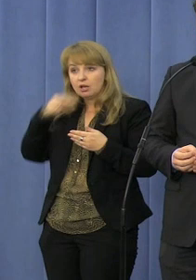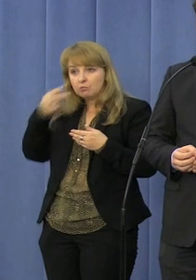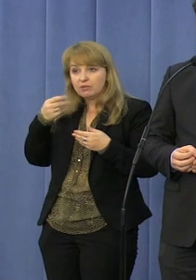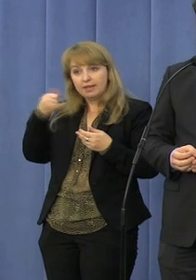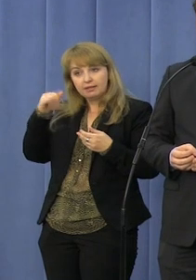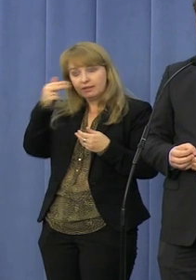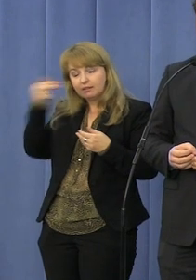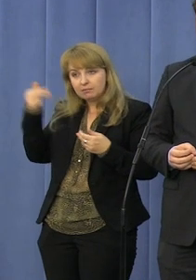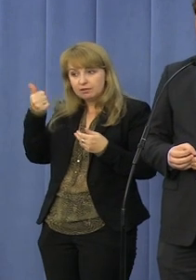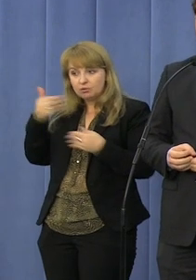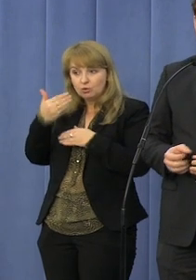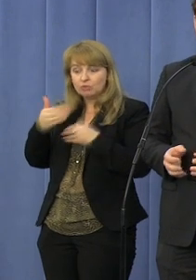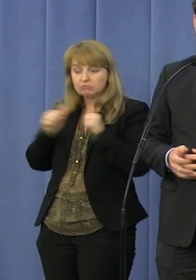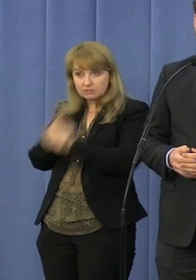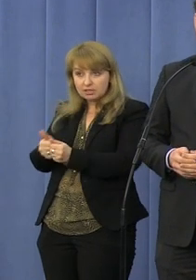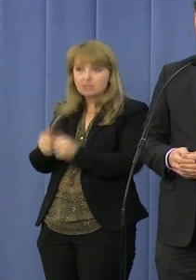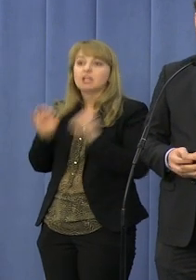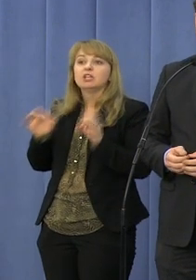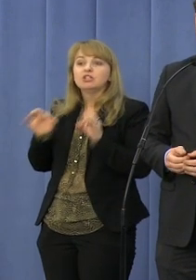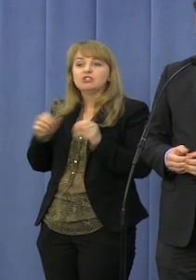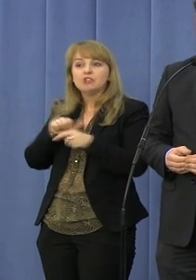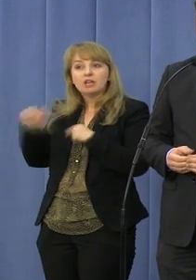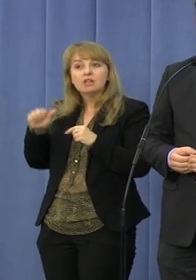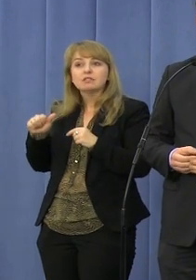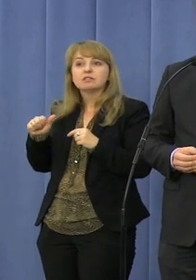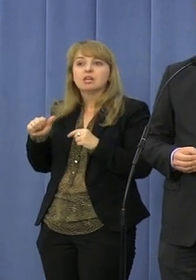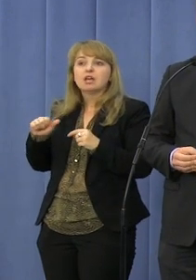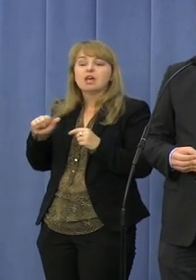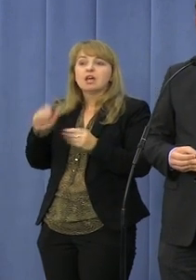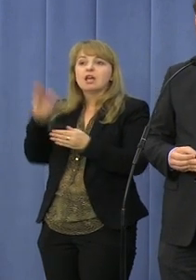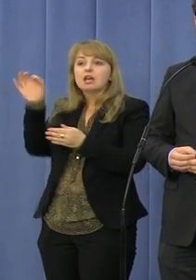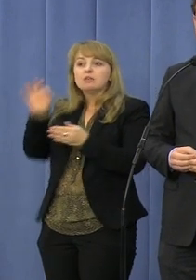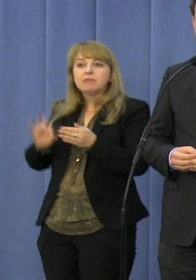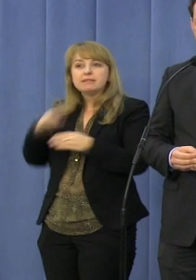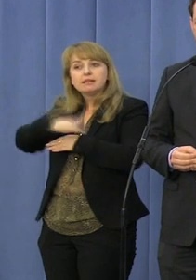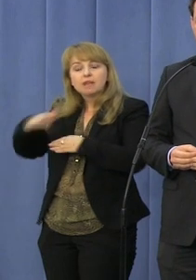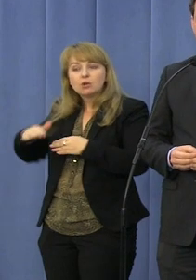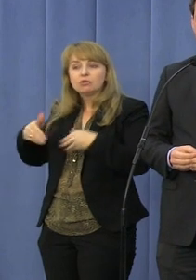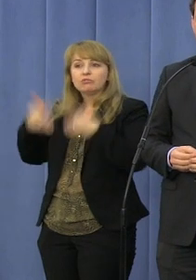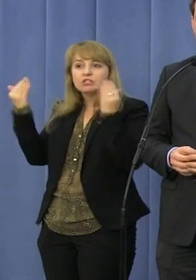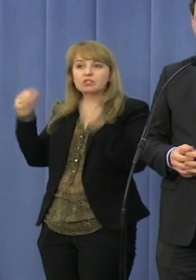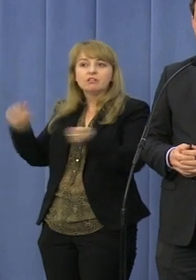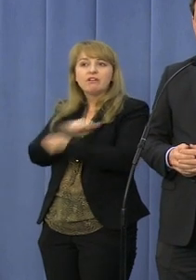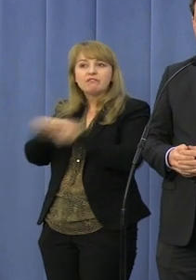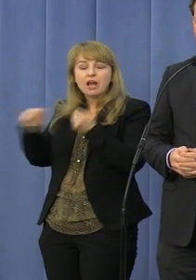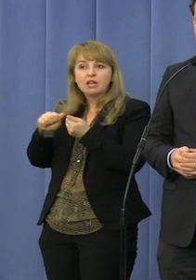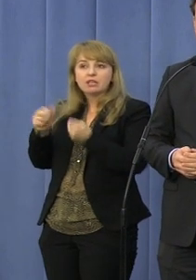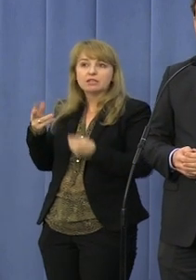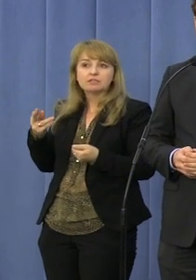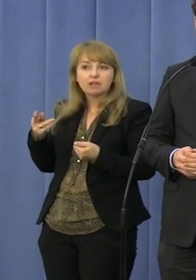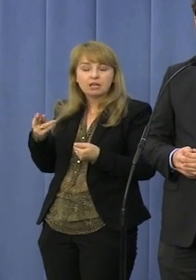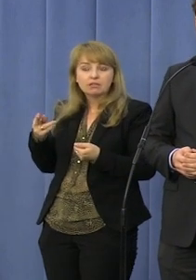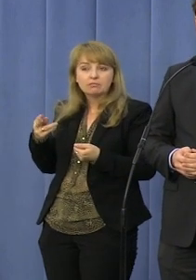zagadnienia. Dzisiaj mamy Międzynarodowy Dzień Walki z Rakiem. Pan premier Donald